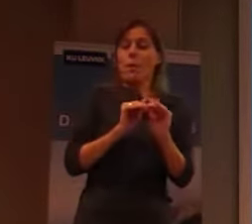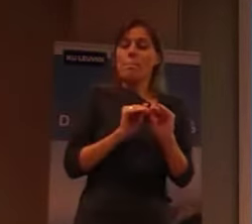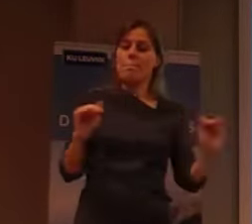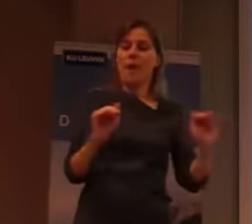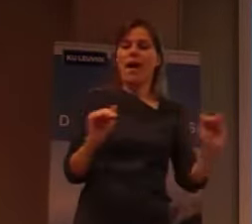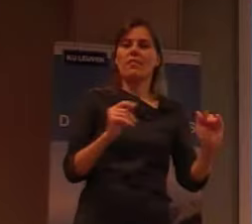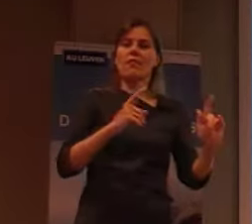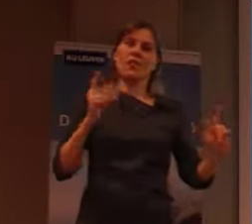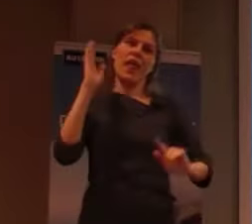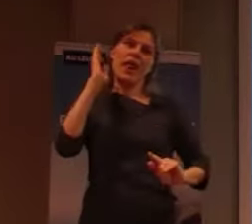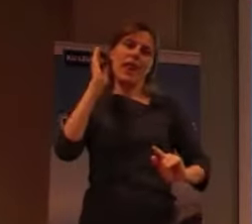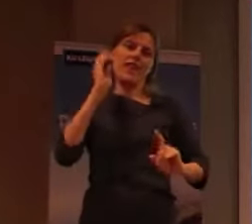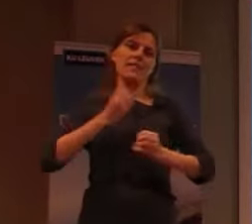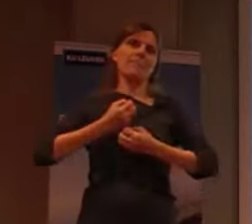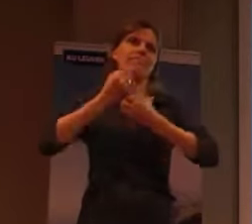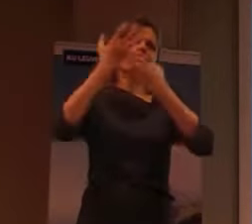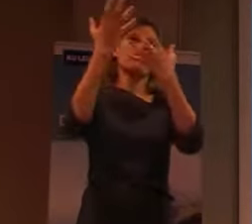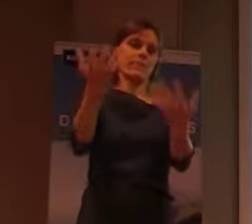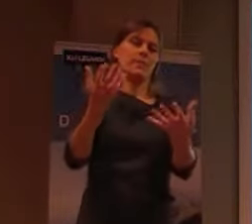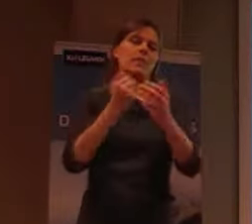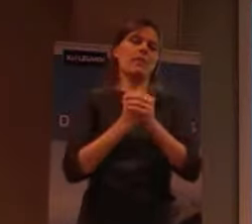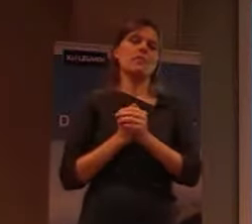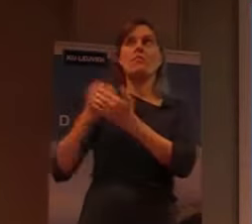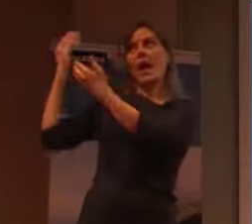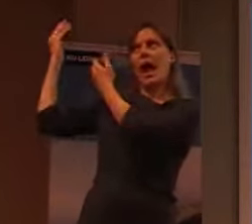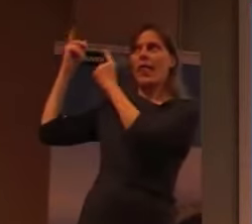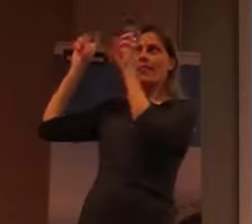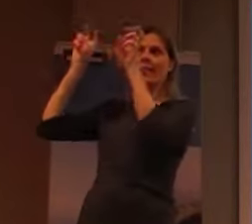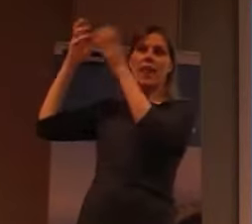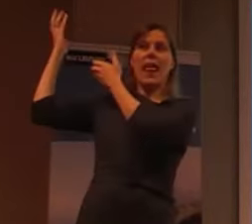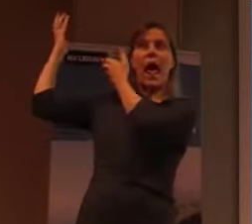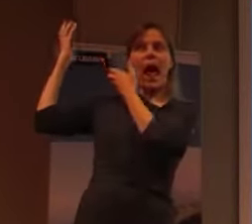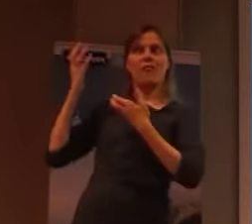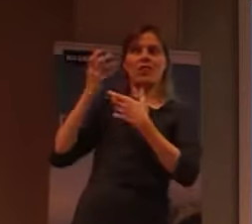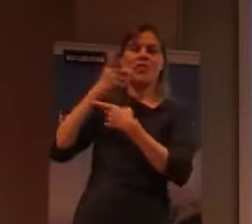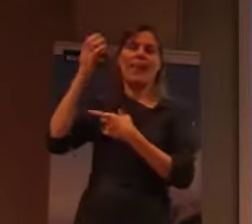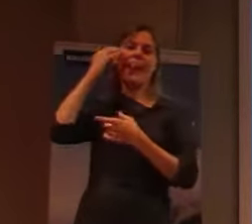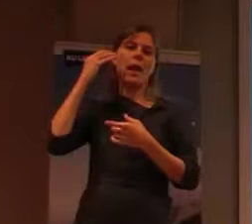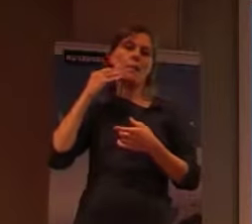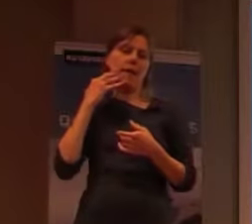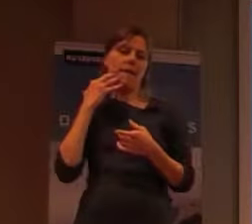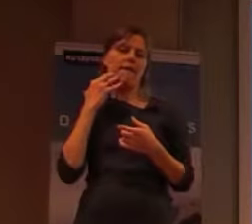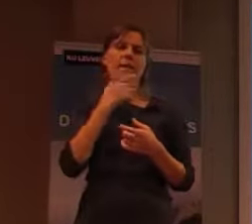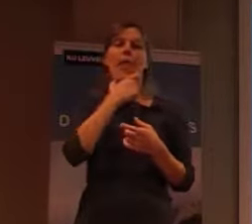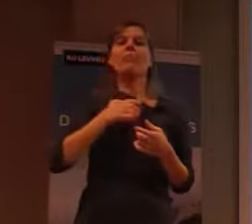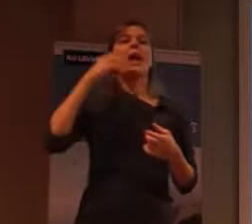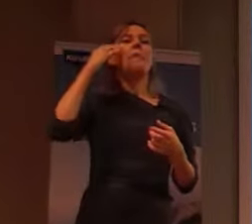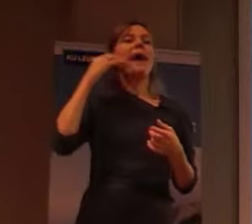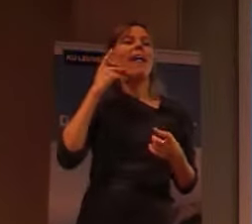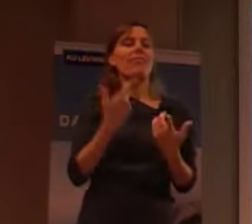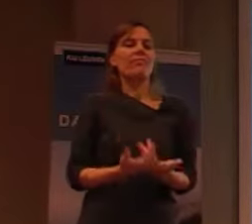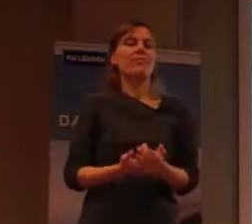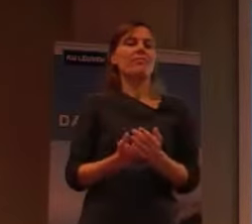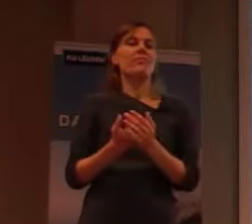voorstellen, de erfenis van leken. Damian, erfgoed, kennis en samenleven in de